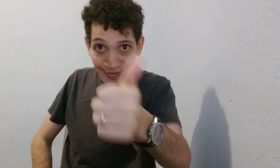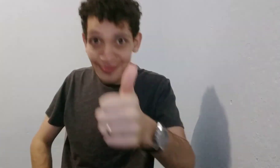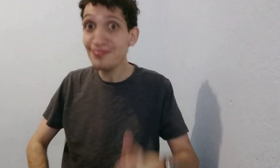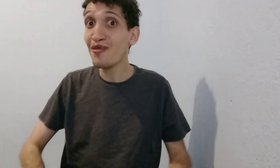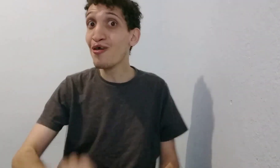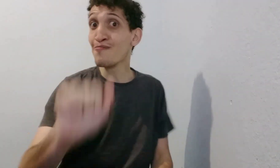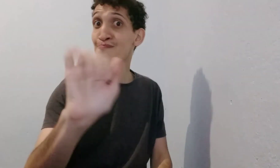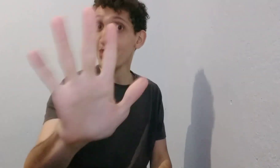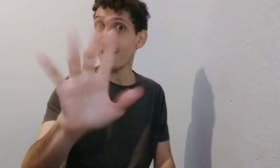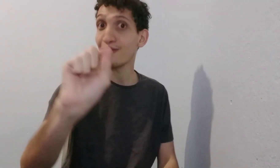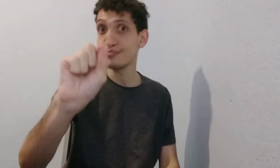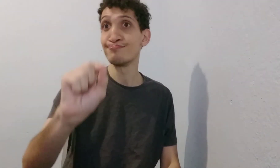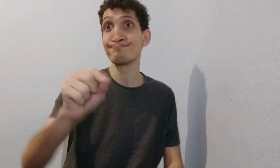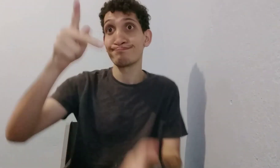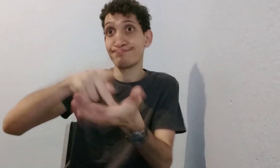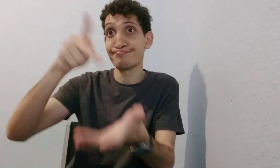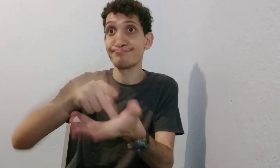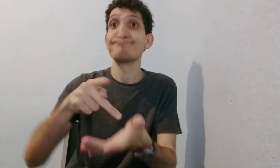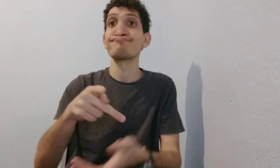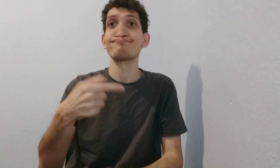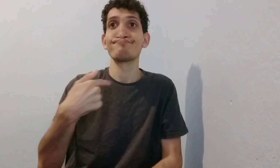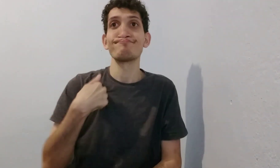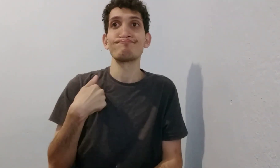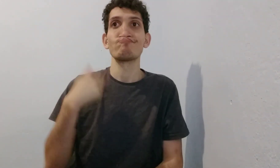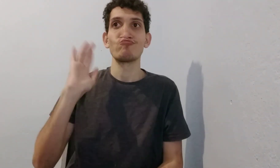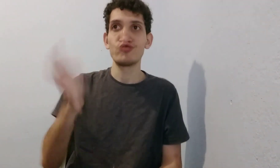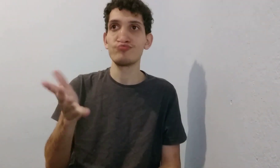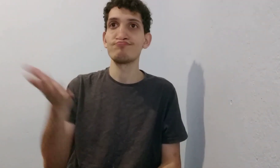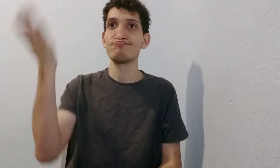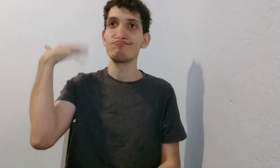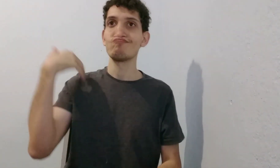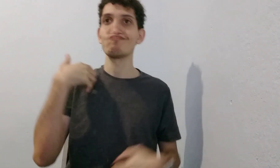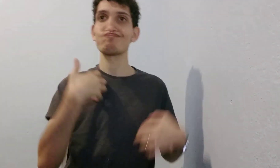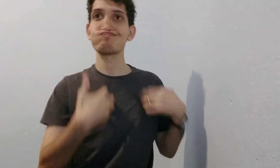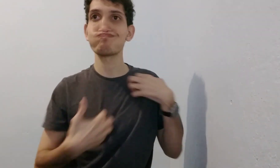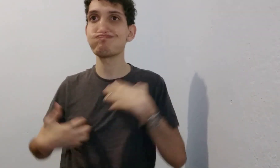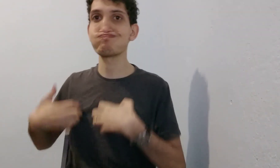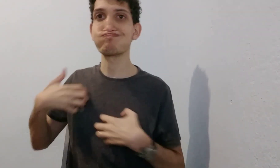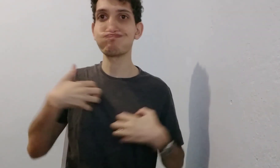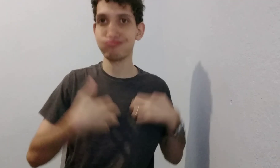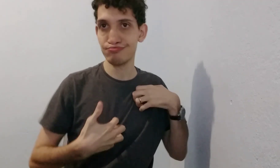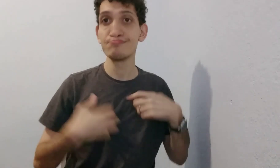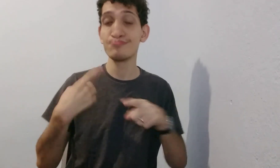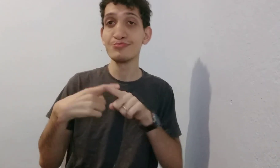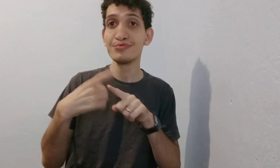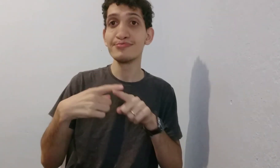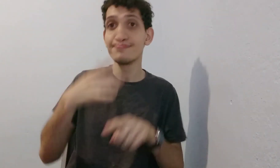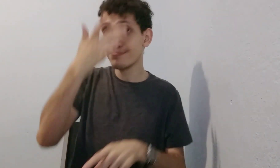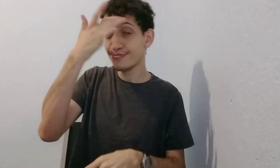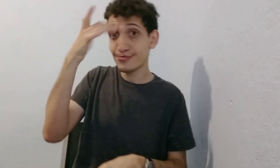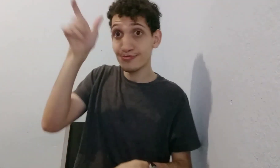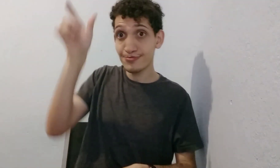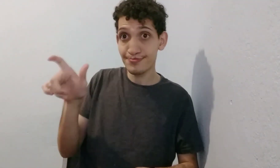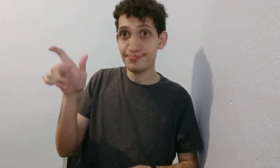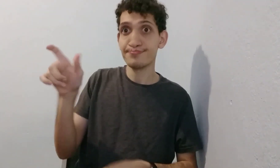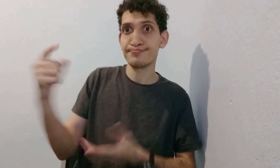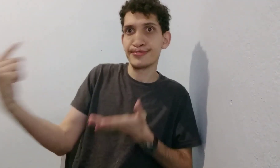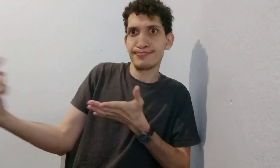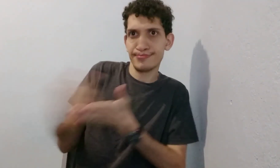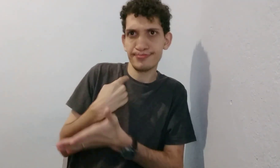você vai realmente saber o certo. Mas, para falar a verdade, um tempo atrás eu fico agoniado porque uma pessoa